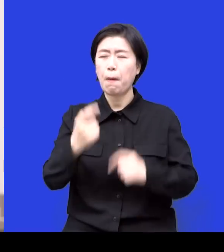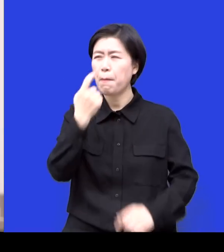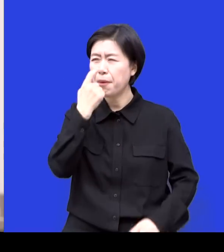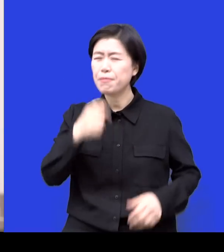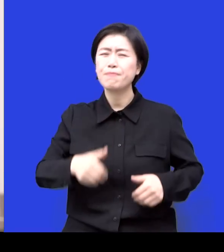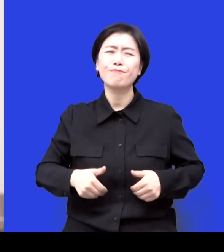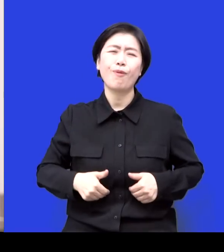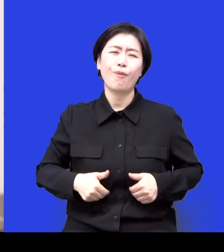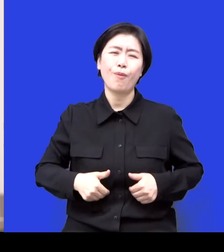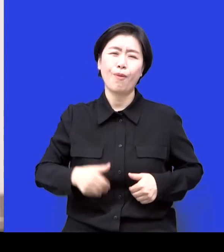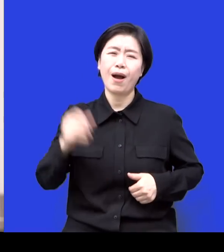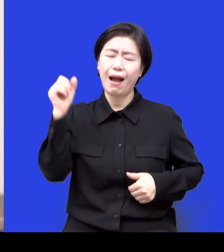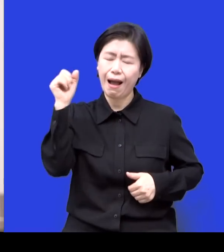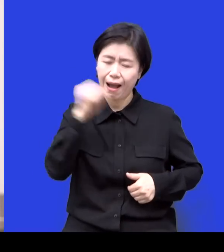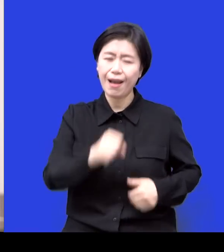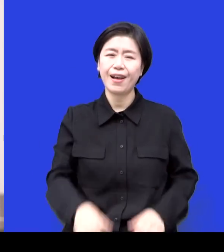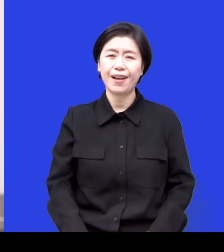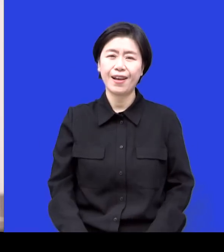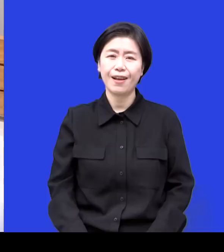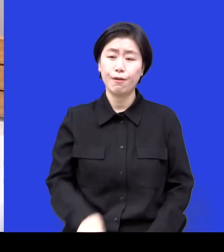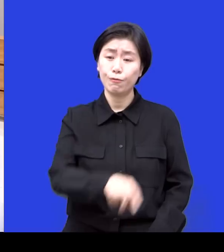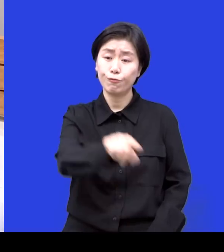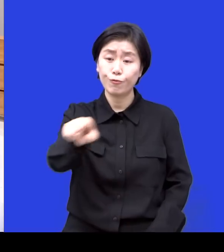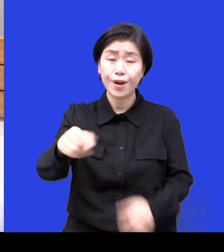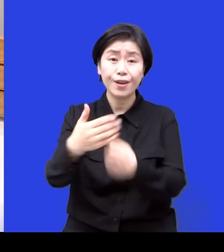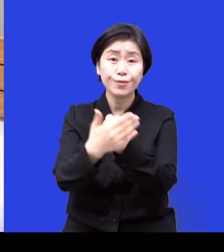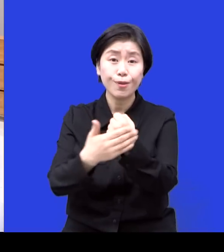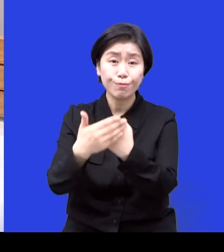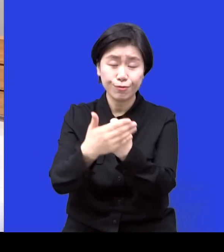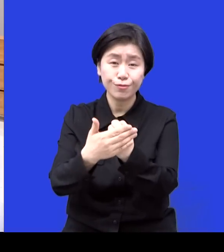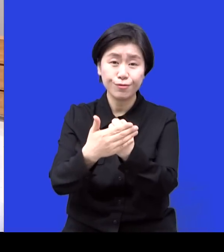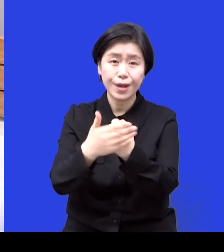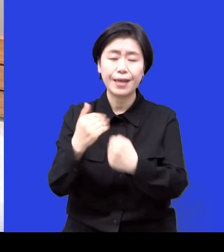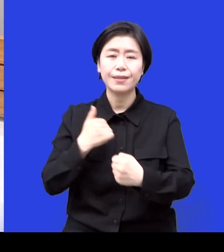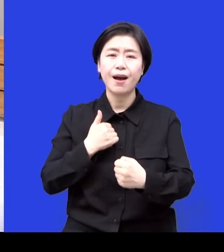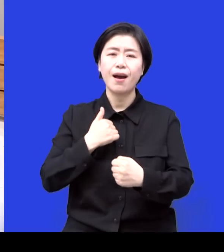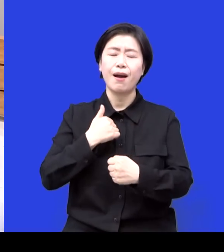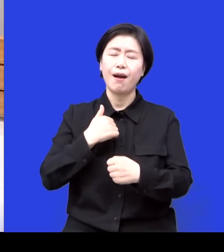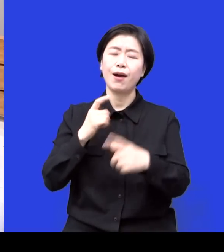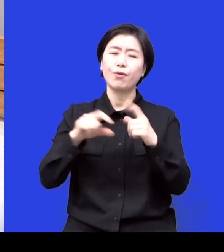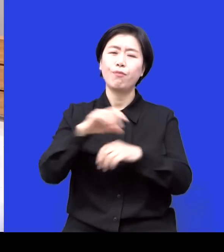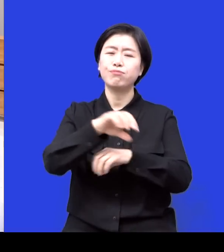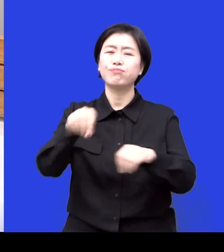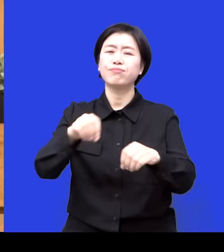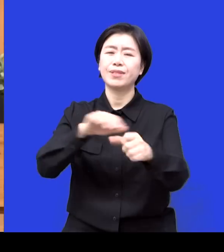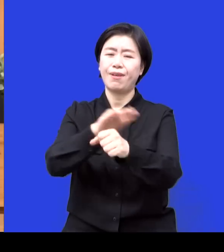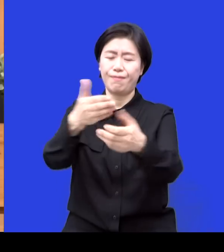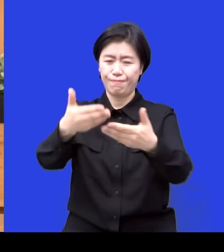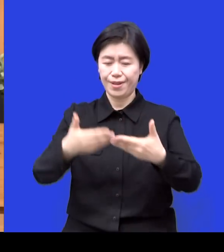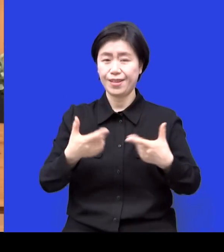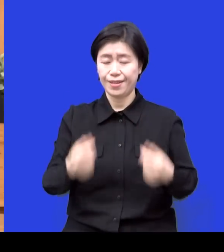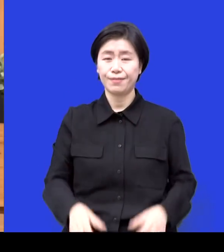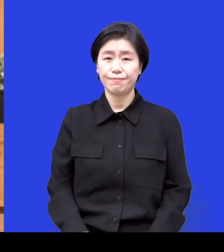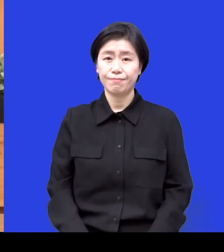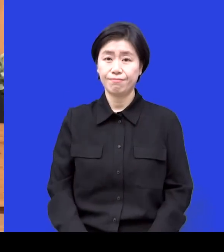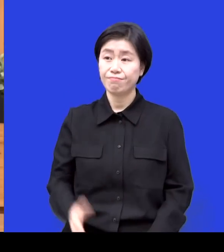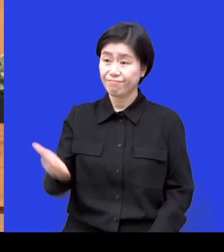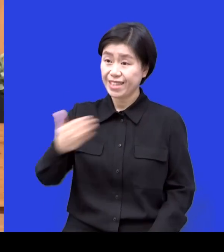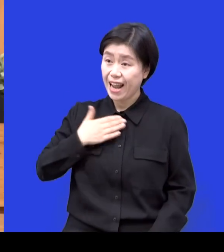아이들 통해서 받는 게 너무 많죠. 그러네요. 아실 것 같아요. 진짜 너무 잘 아실 것 같아요. 아니 뭐 저도 저도 그 모습을 통해서 저를 발견할 때가 많거든요.